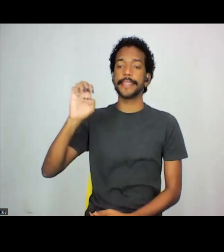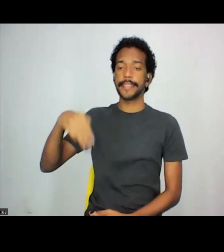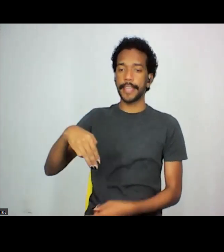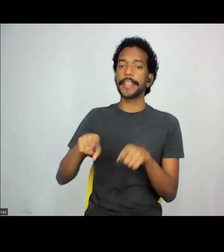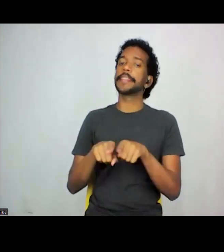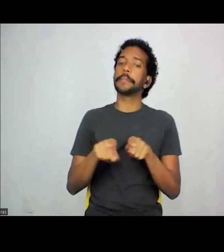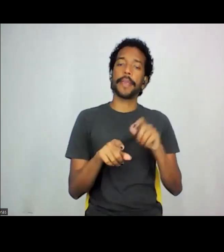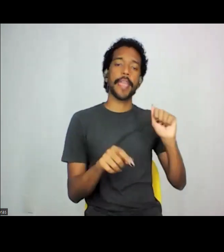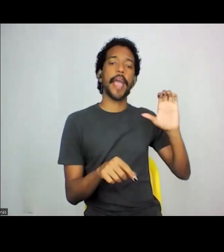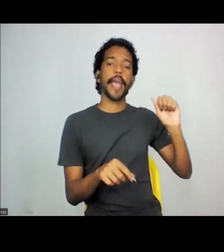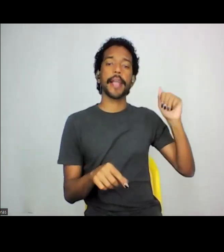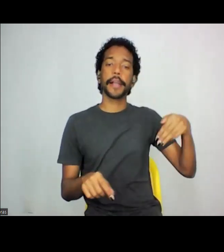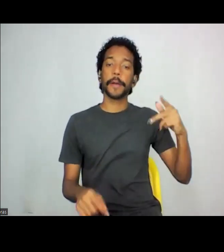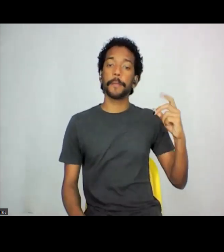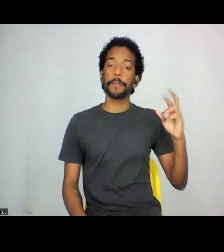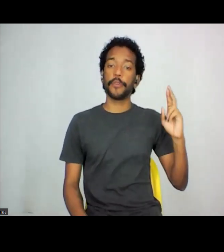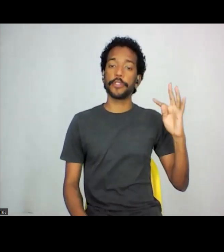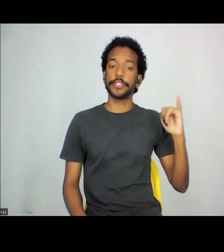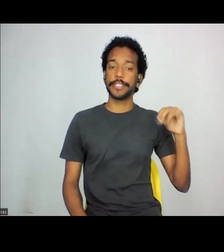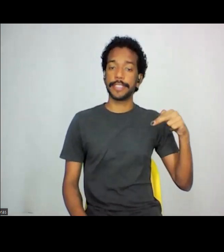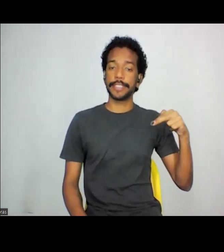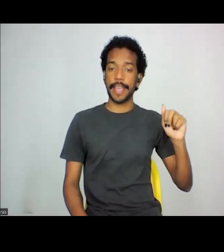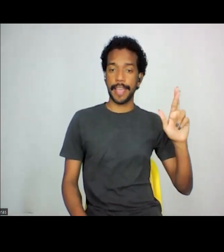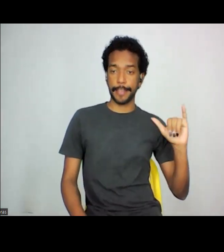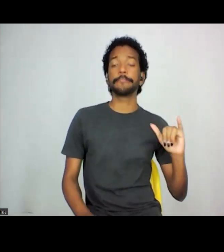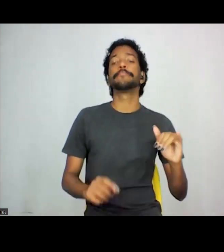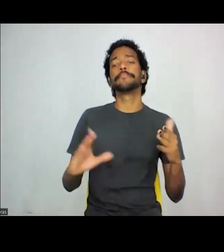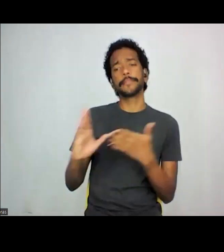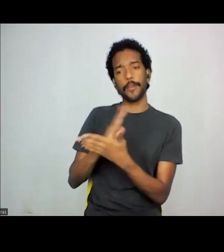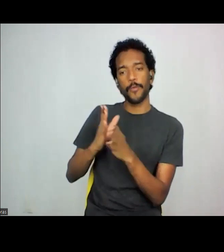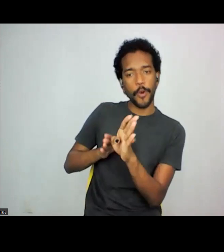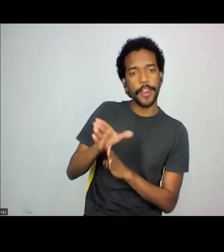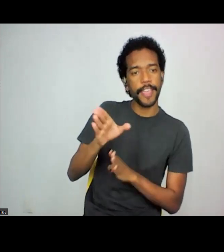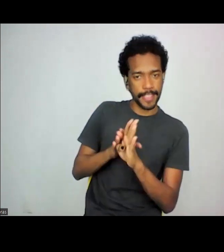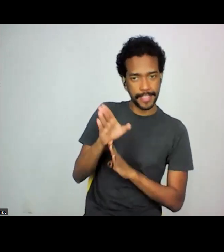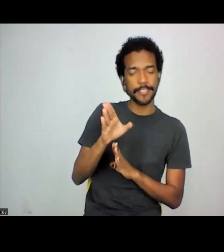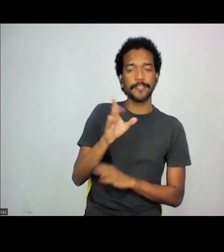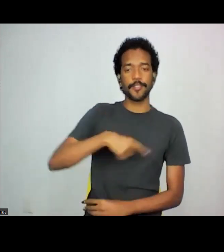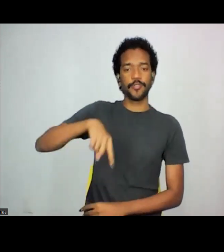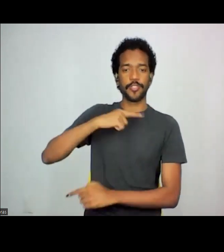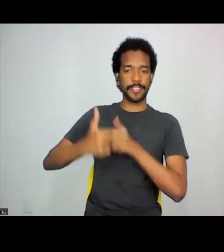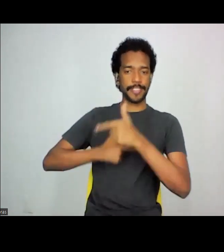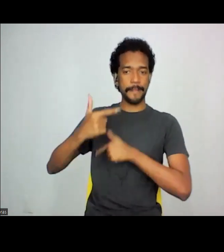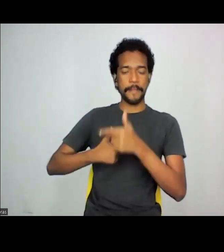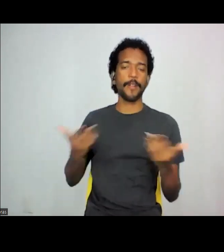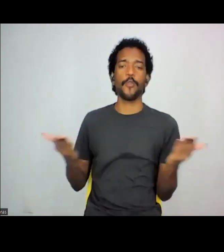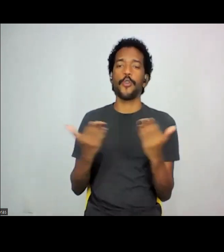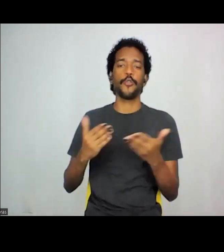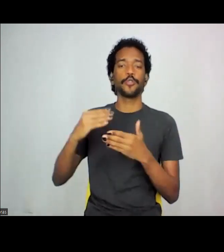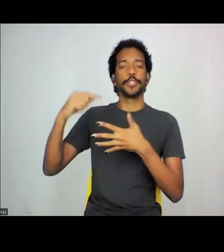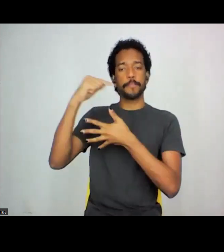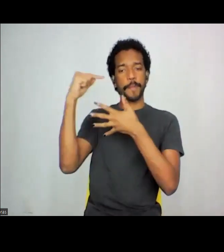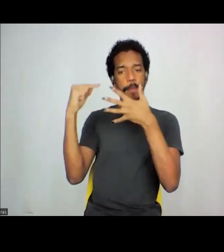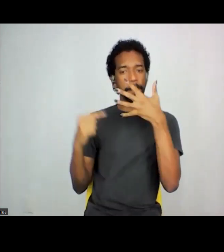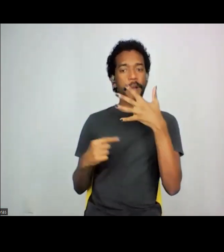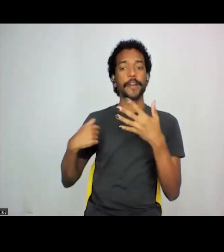Camportinari. Só vou dar algumas orientações às nossas atividades de hoje. Eu vou deixar